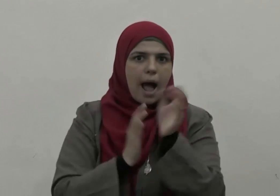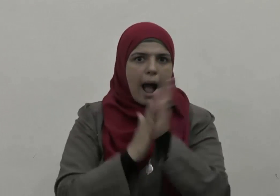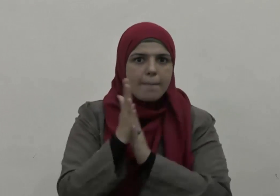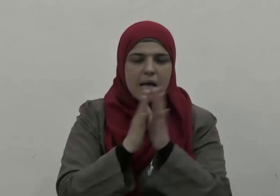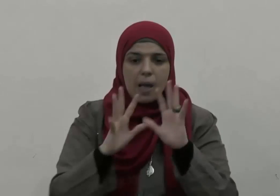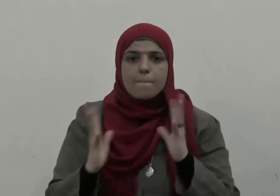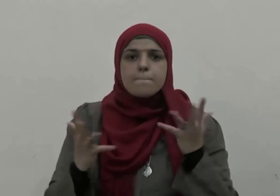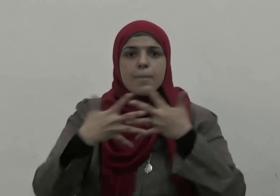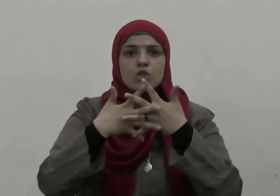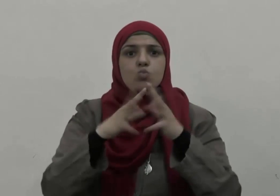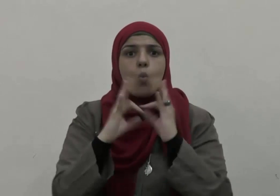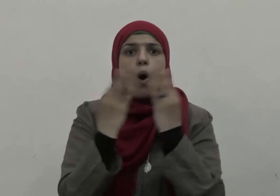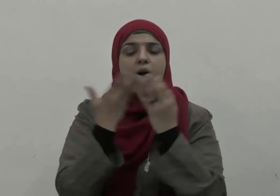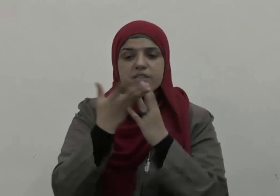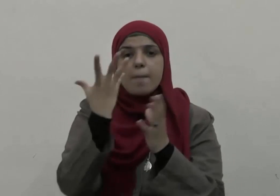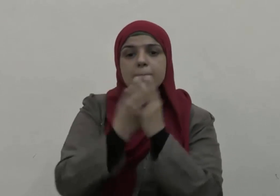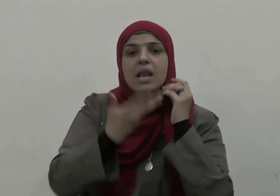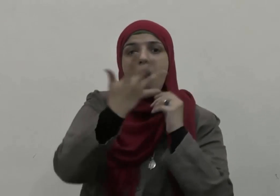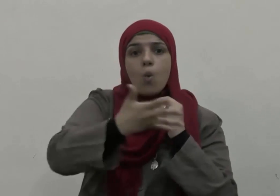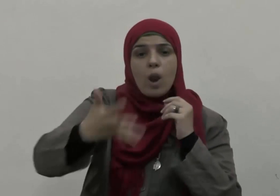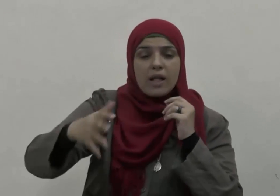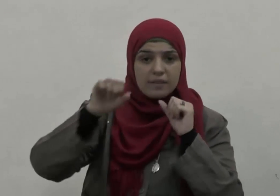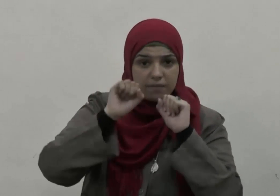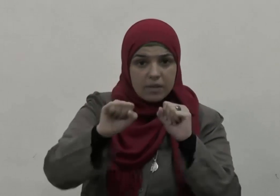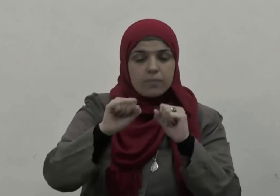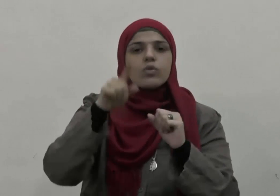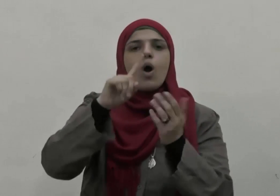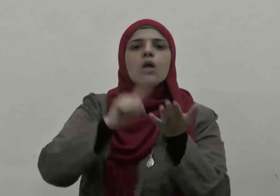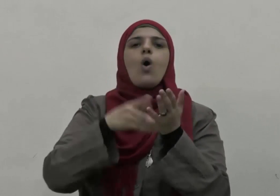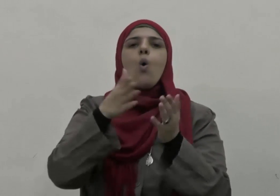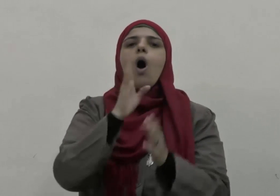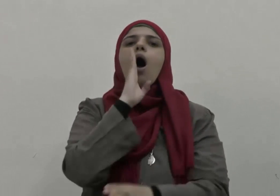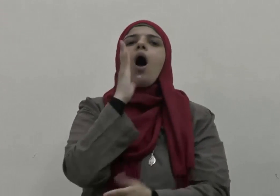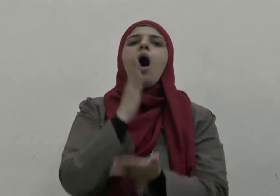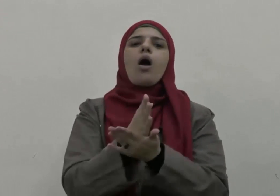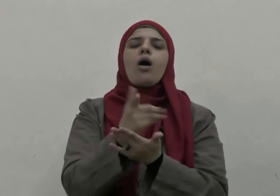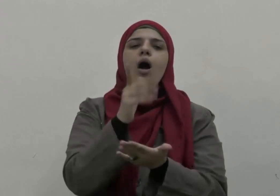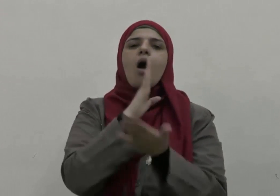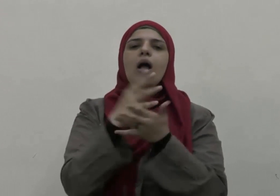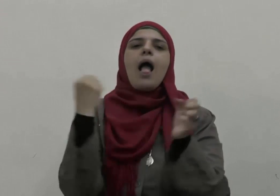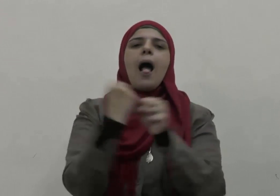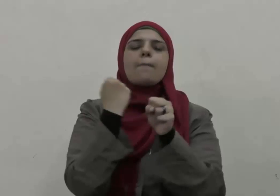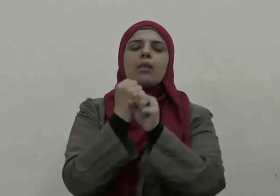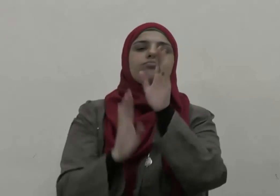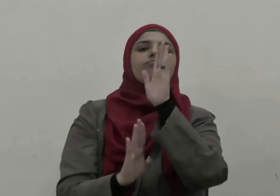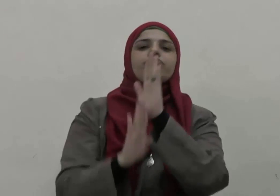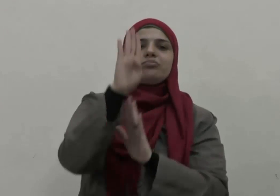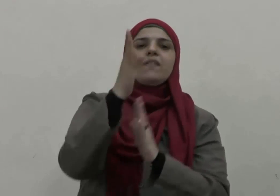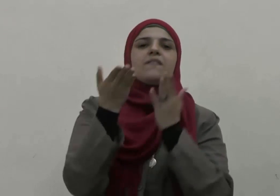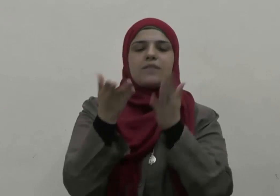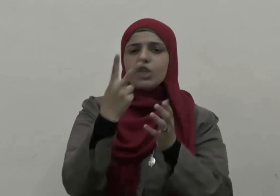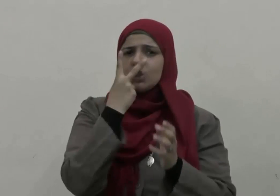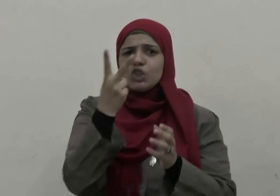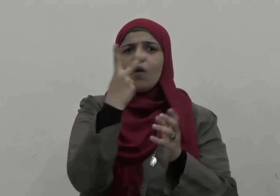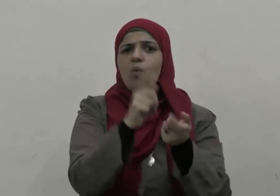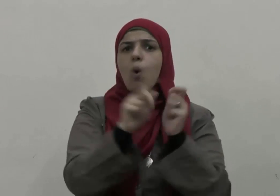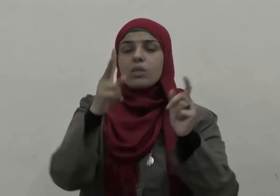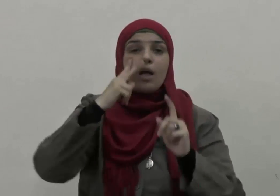الجماعي بين أبنائه فإنه يحقق من الأعمال ما يراه